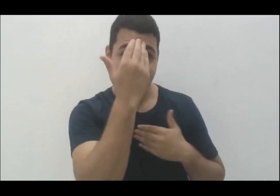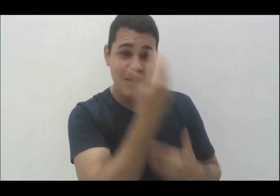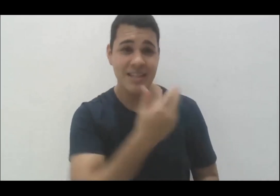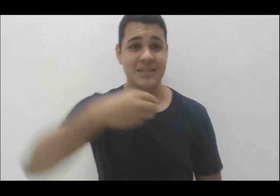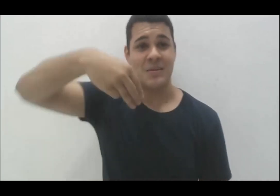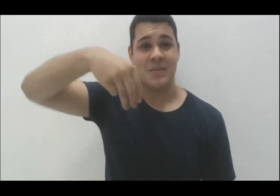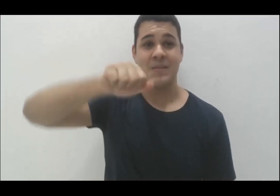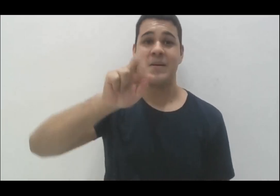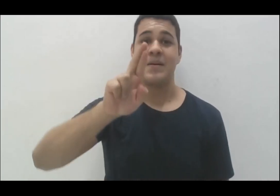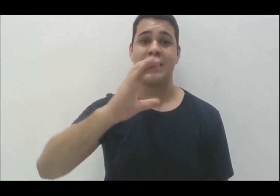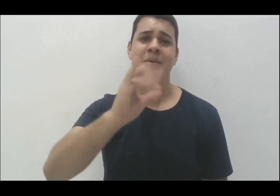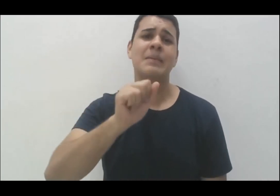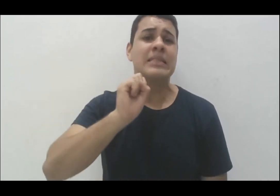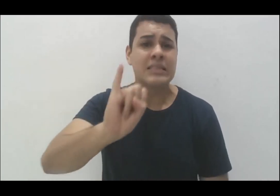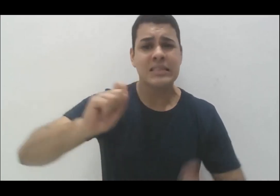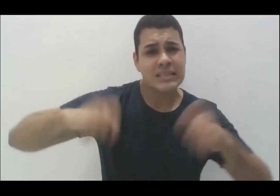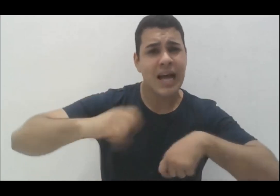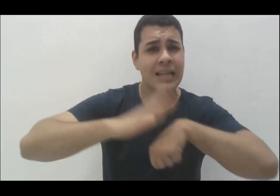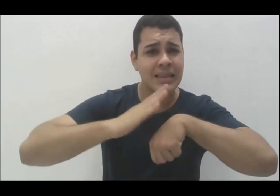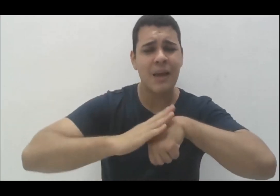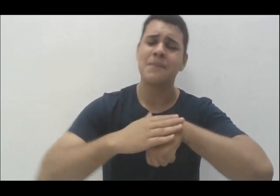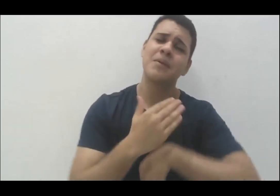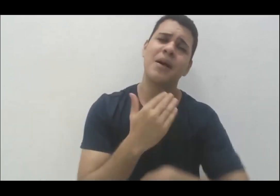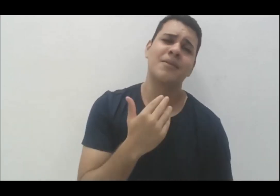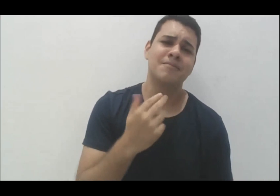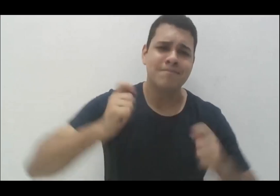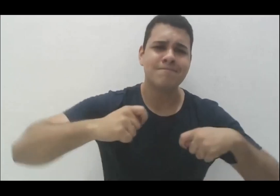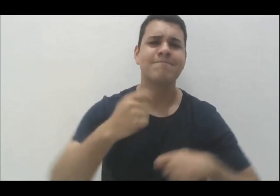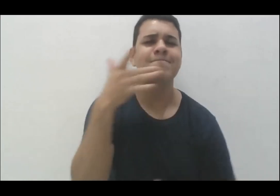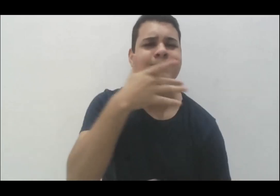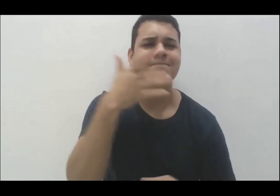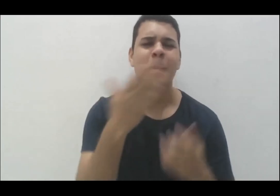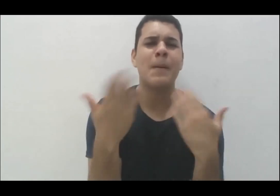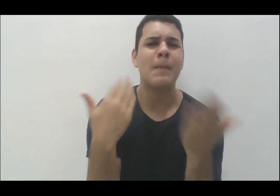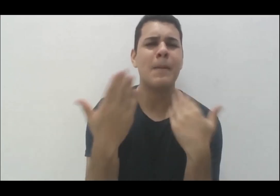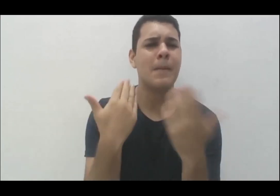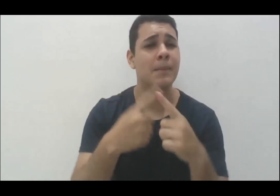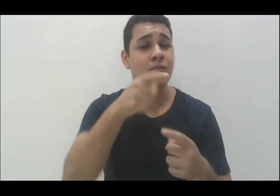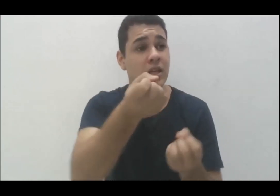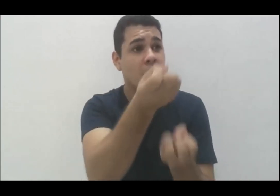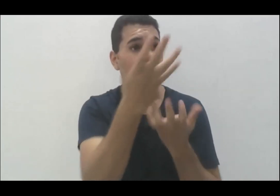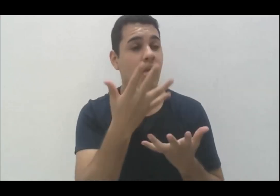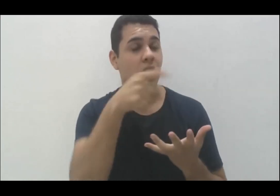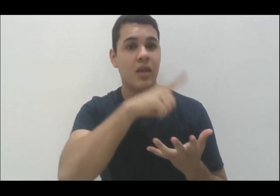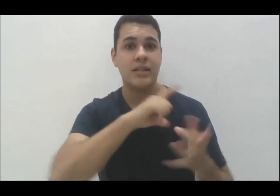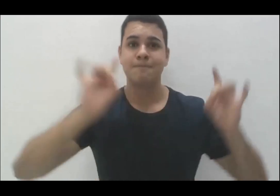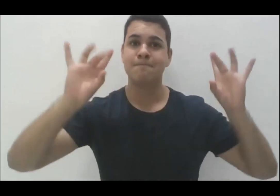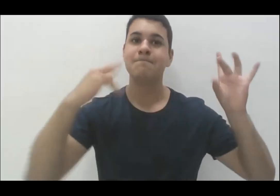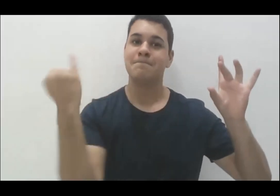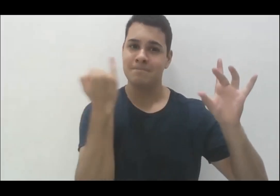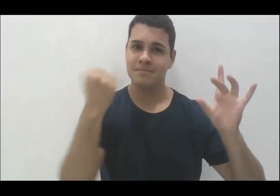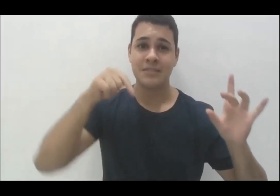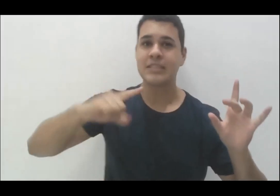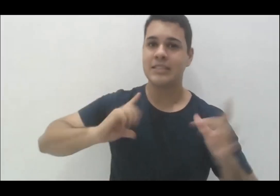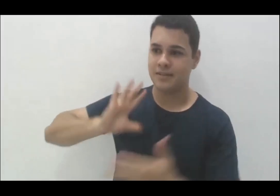pudesse, ficava aqui ainda muito mais tempo te ouvindo, porque você traz questões que são muito ricas e que certamente tem uma importância grande para a